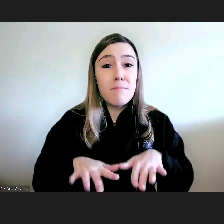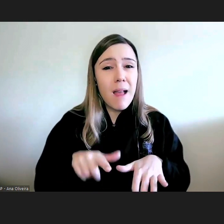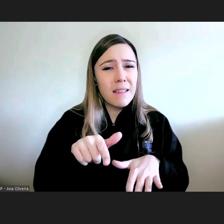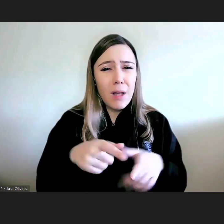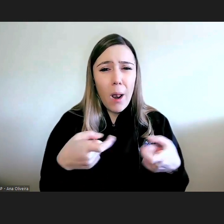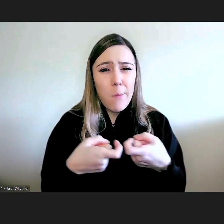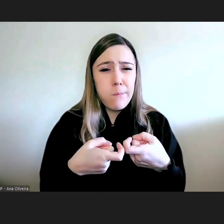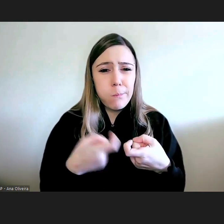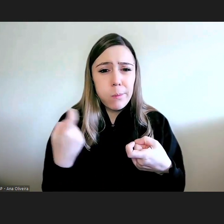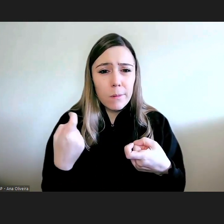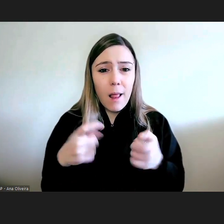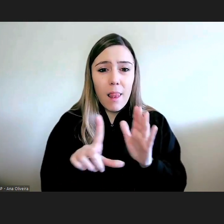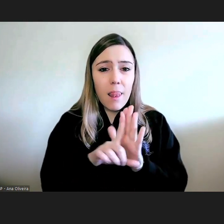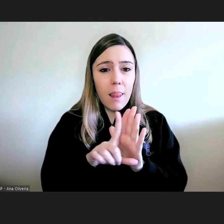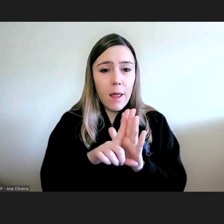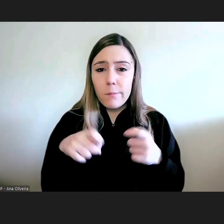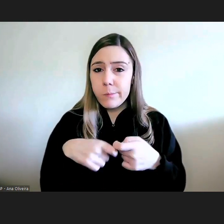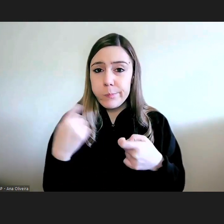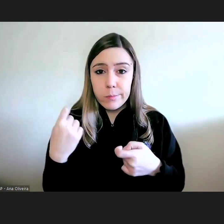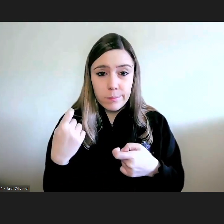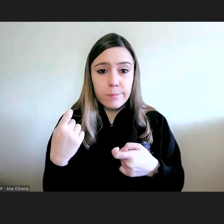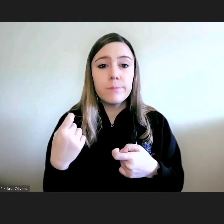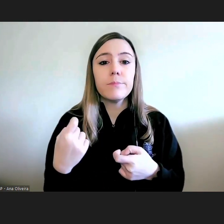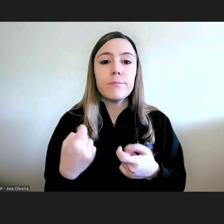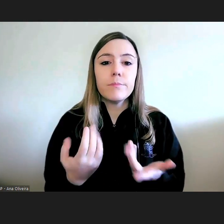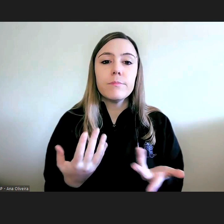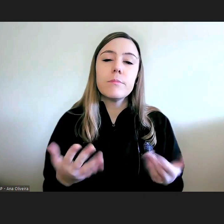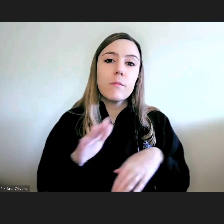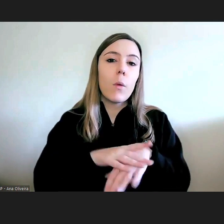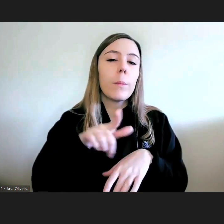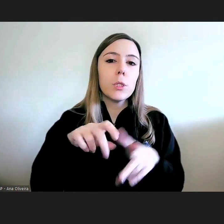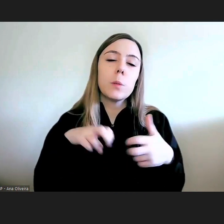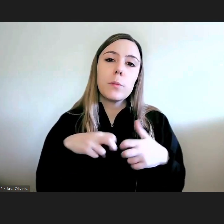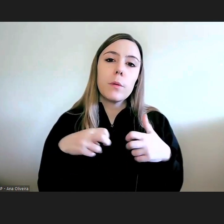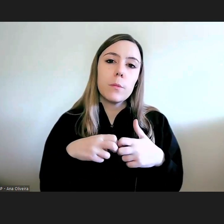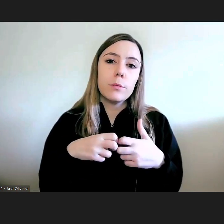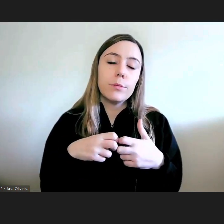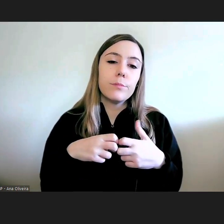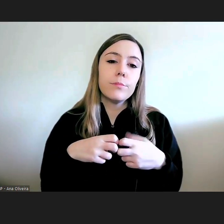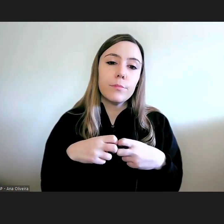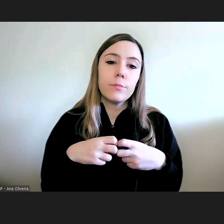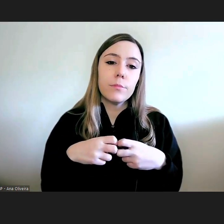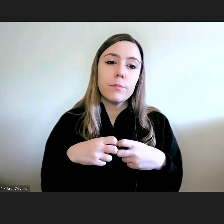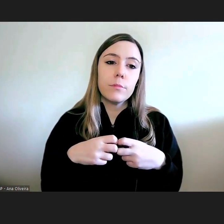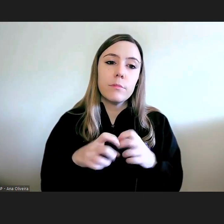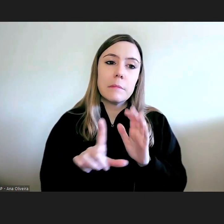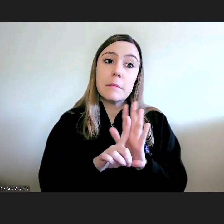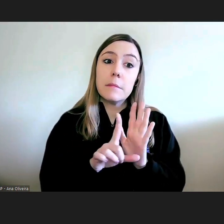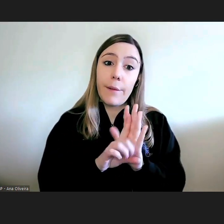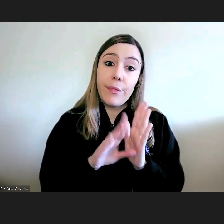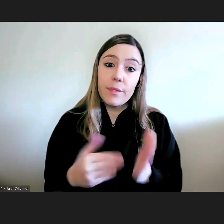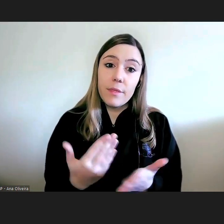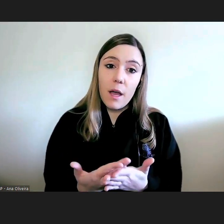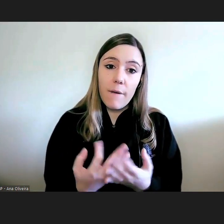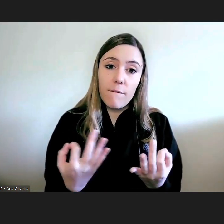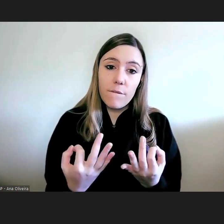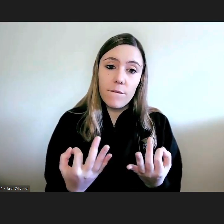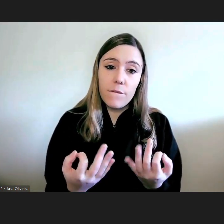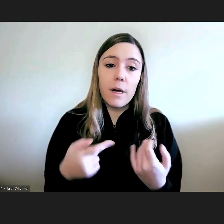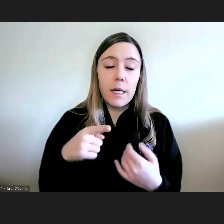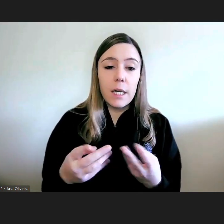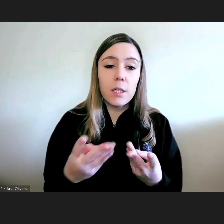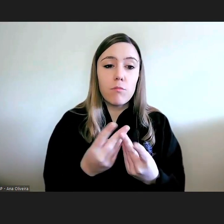acordo com a lei aplicada e gerando assim problemas de legalidade Ora, estas soluções